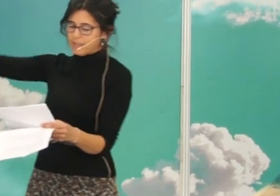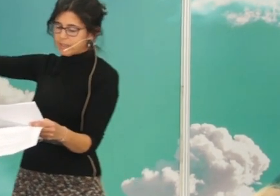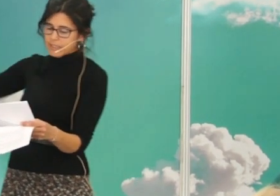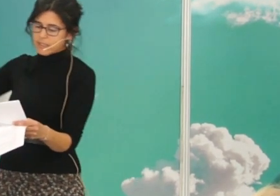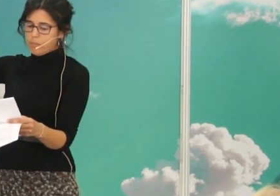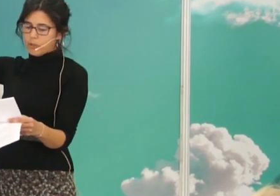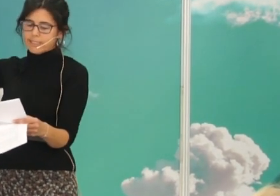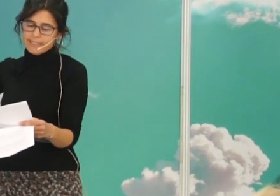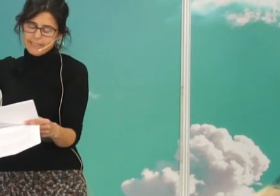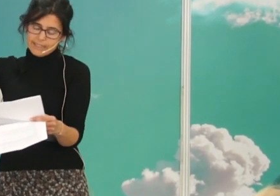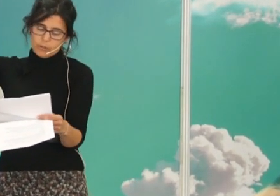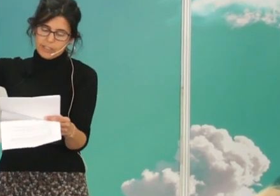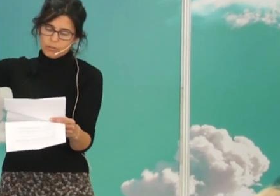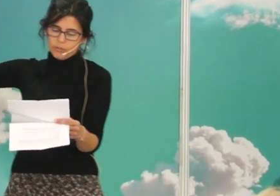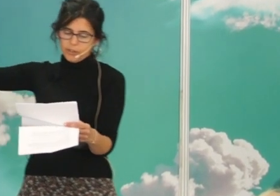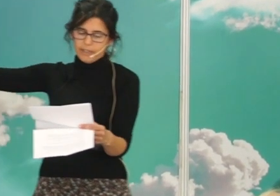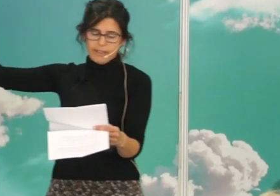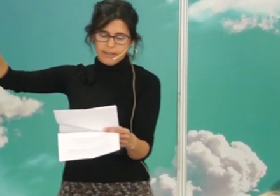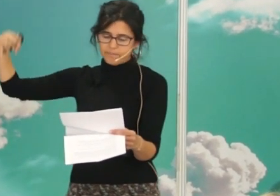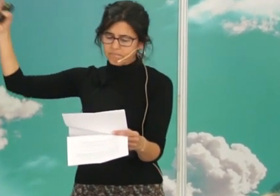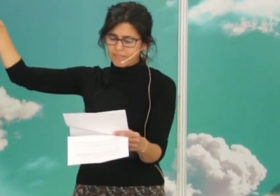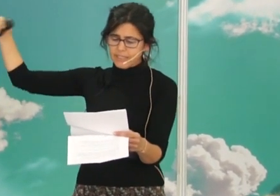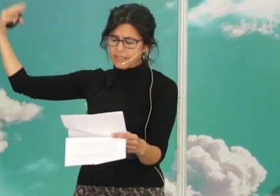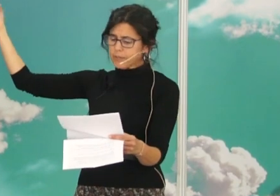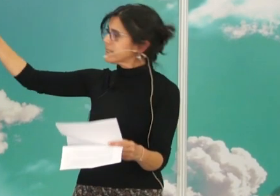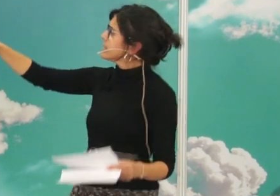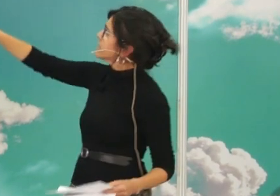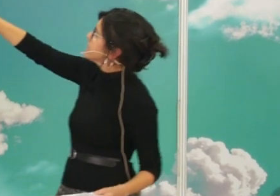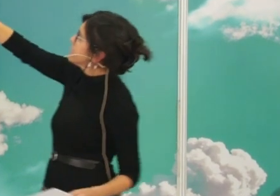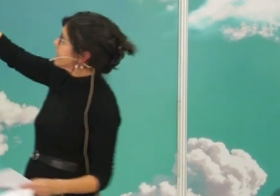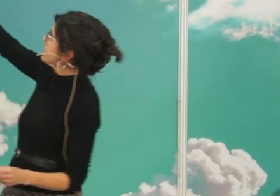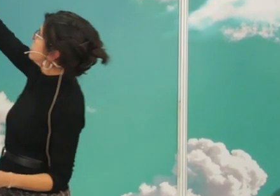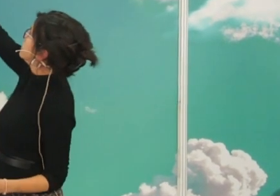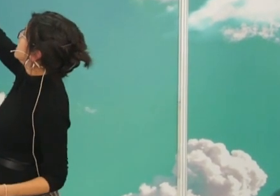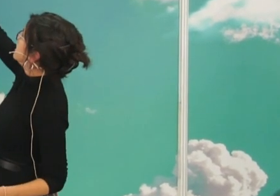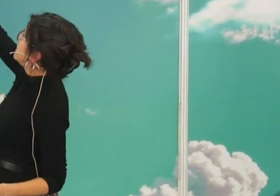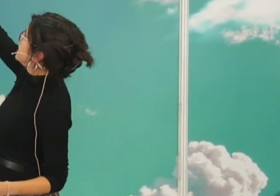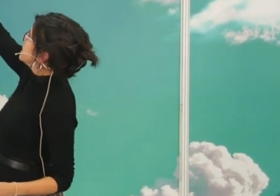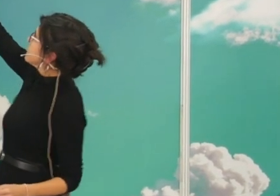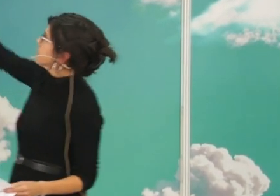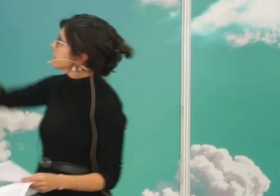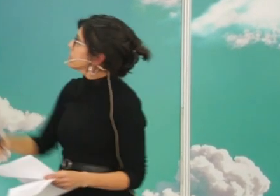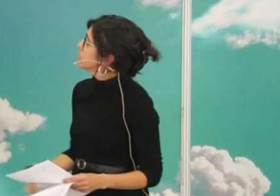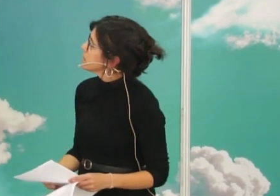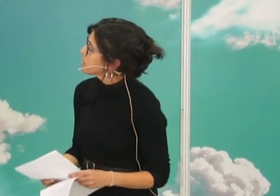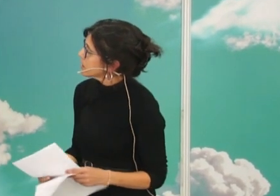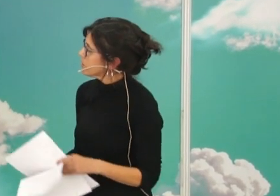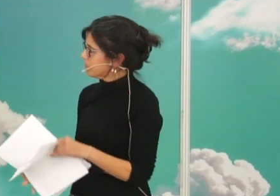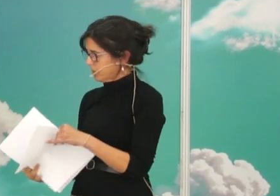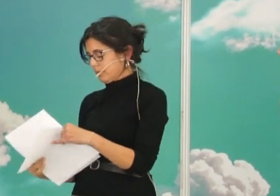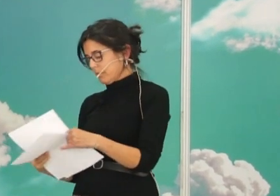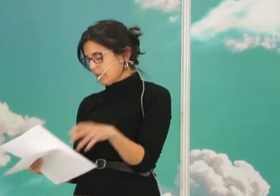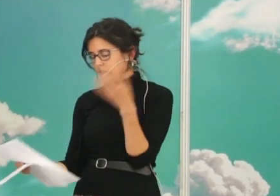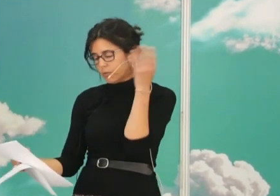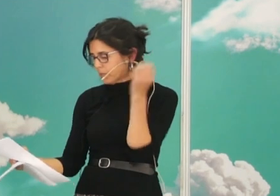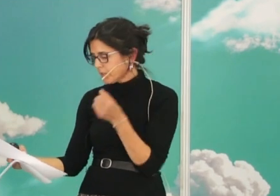Bueno, este es un poco ese contexto, ¿no? diferentes, esta es de México, esta es de México, que por cierto,